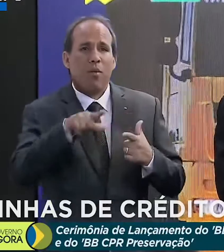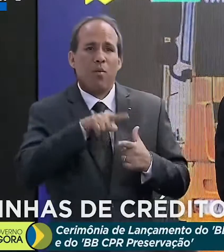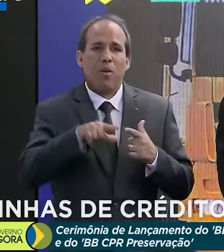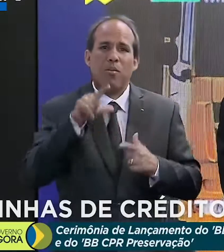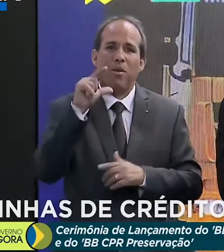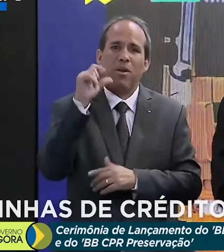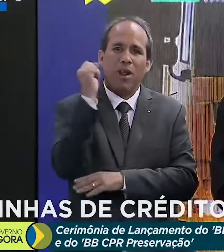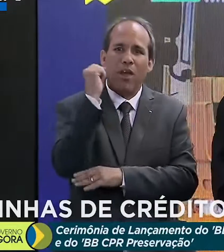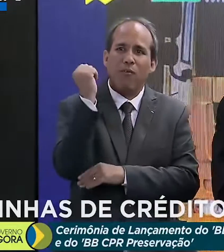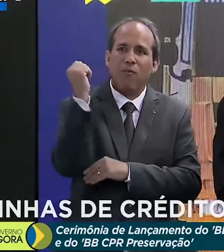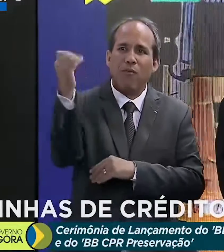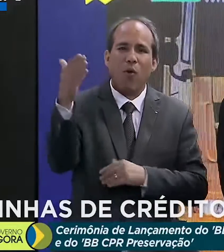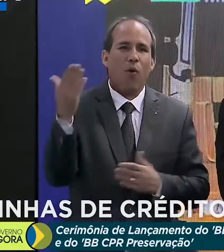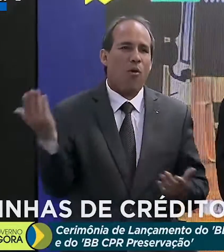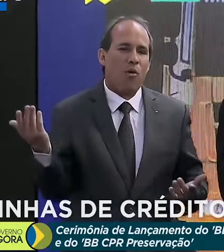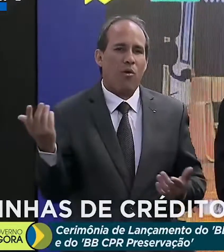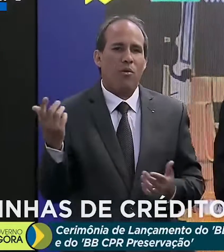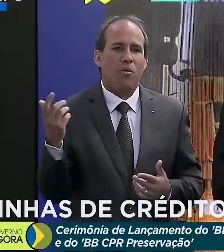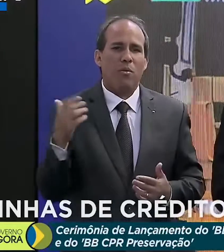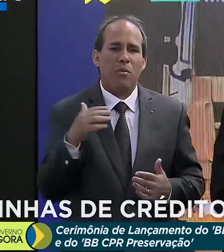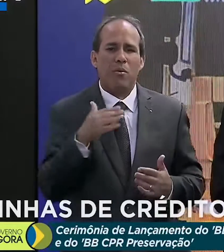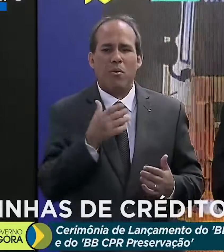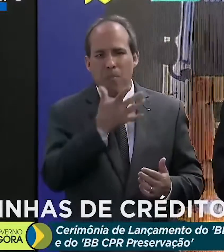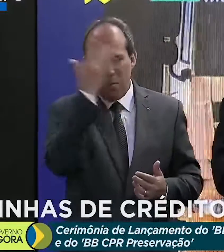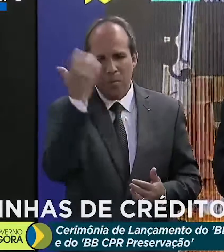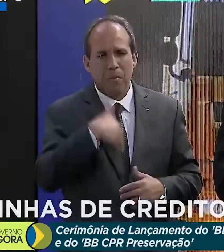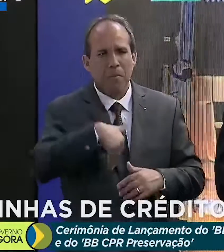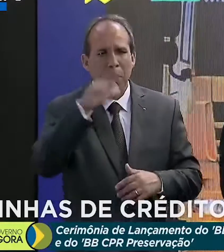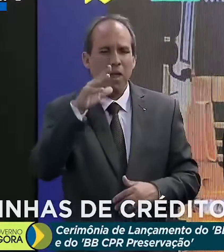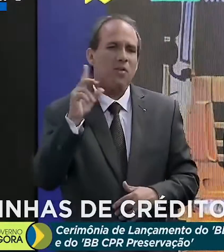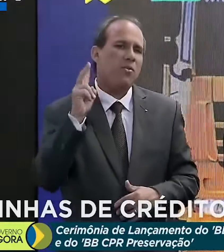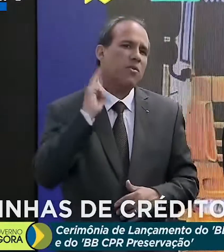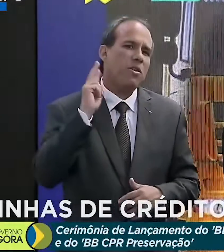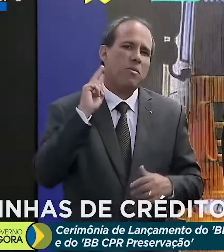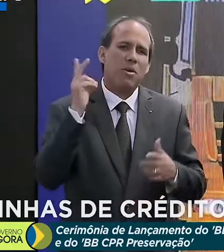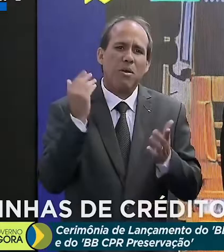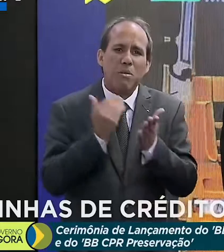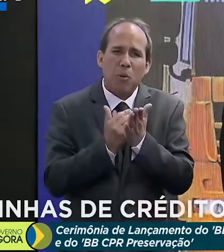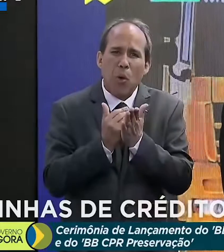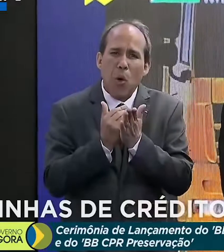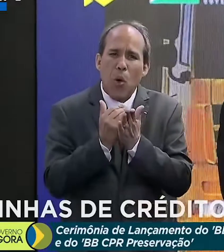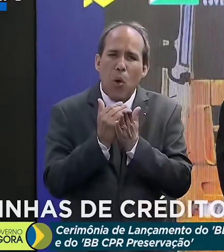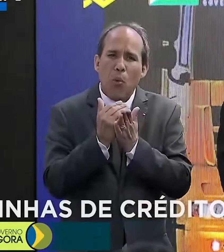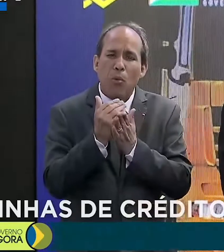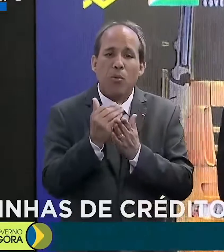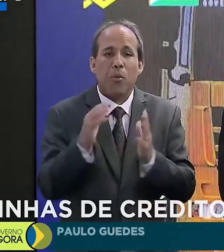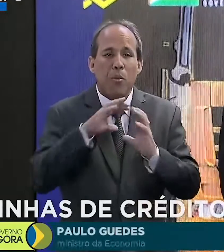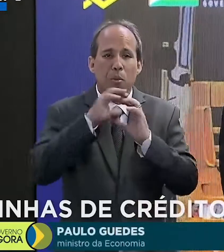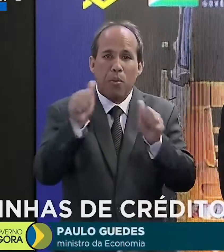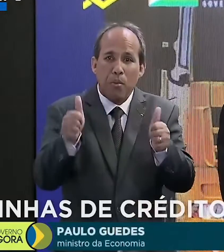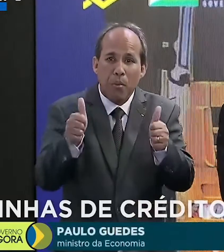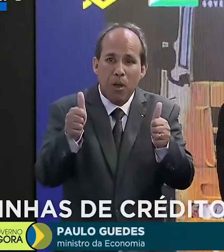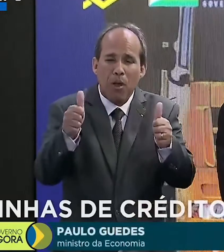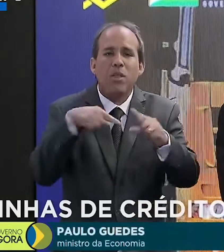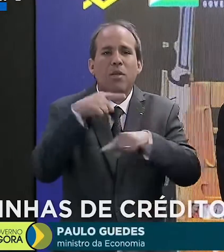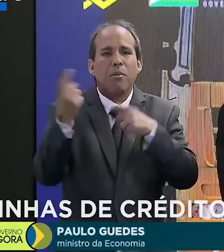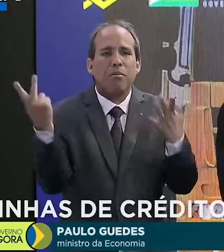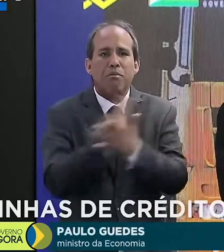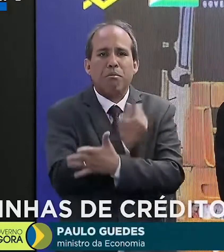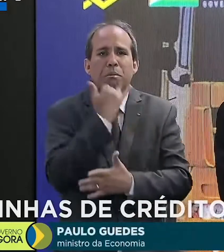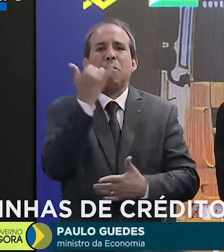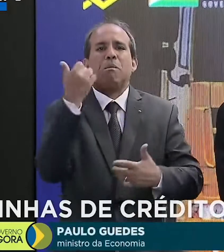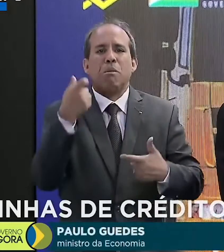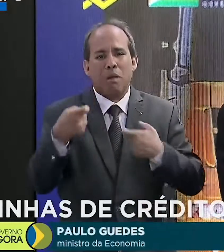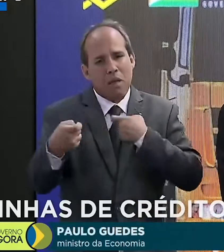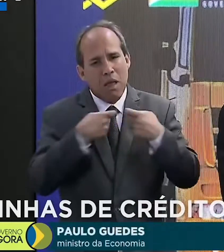fazendo mais vítimas, derrubando o mundo na hora em que o mundo começava a se levantar, essa guerra só complica as coisas, mas a